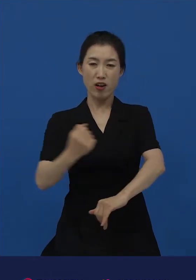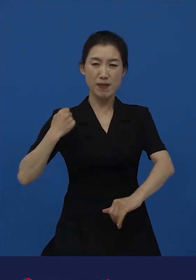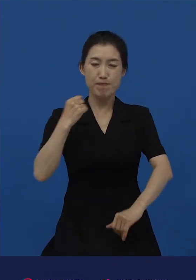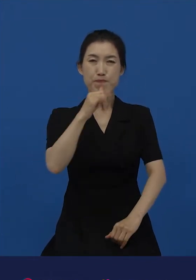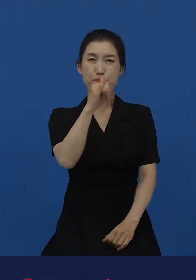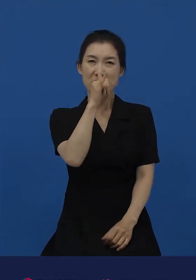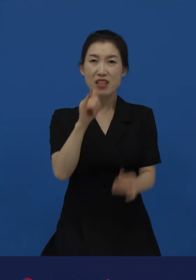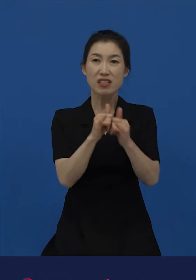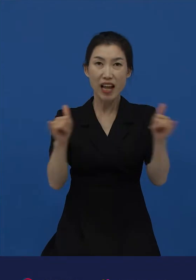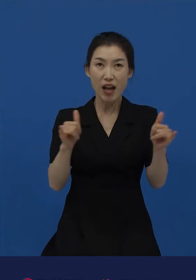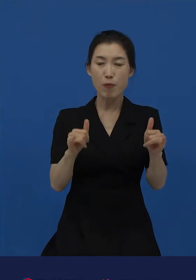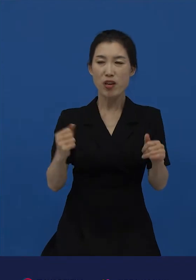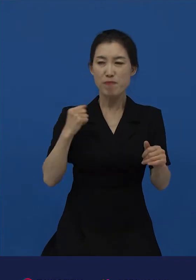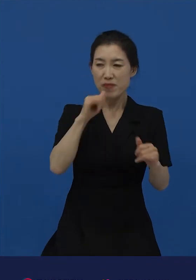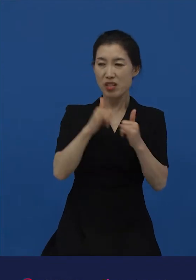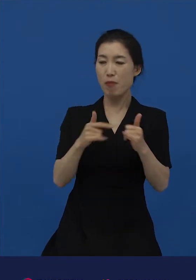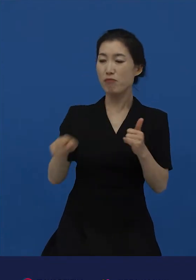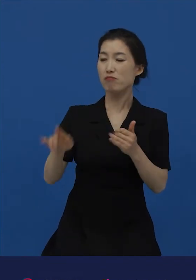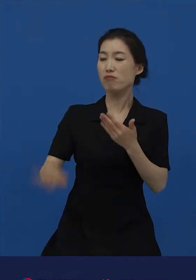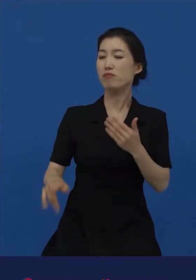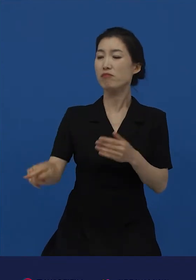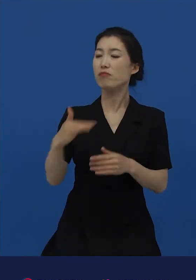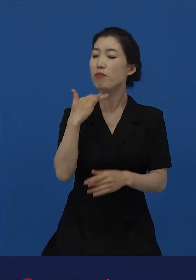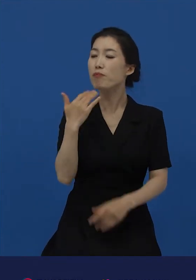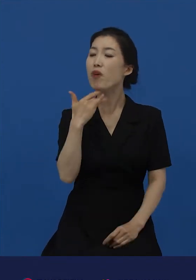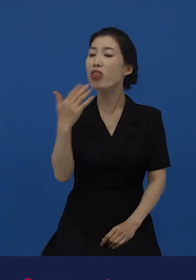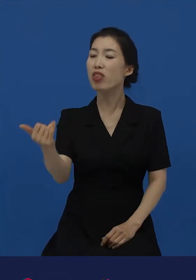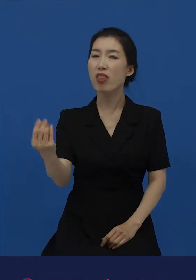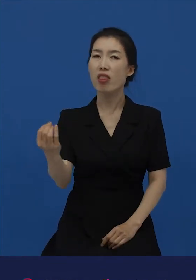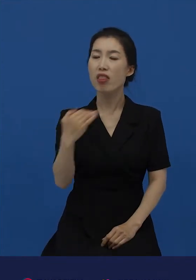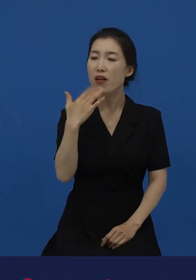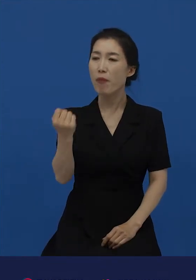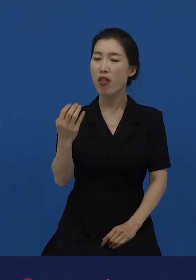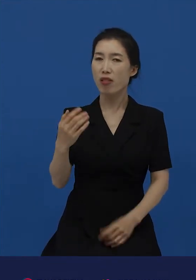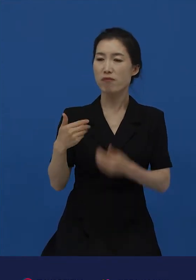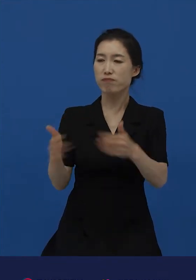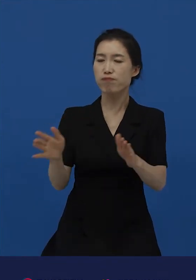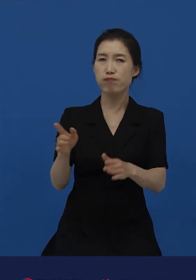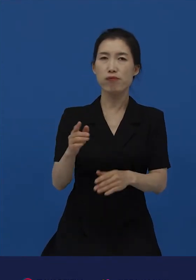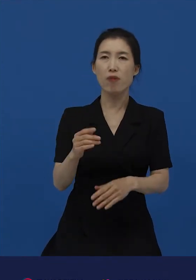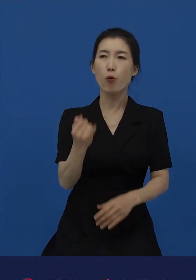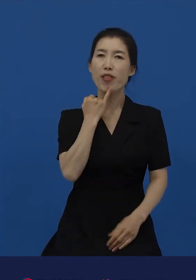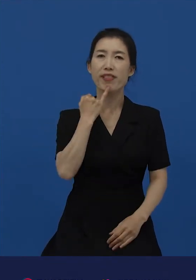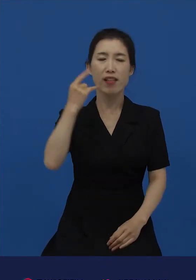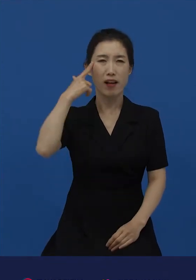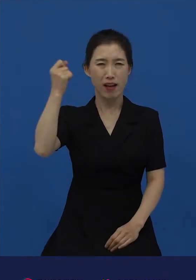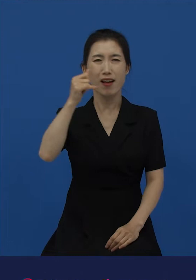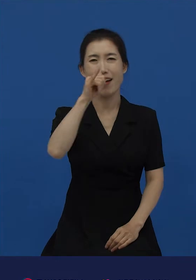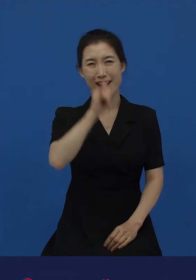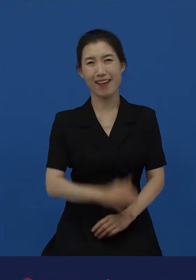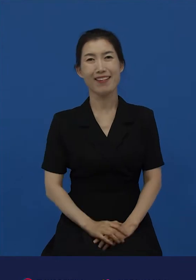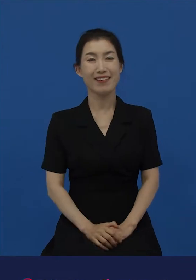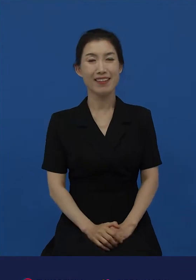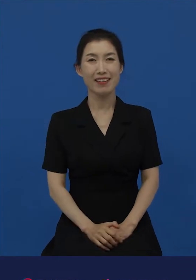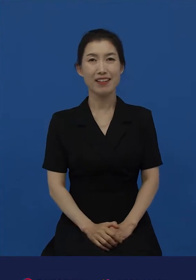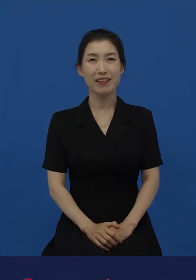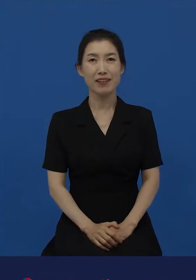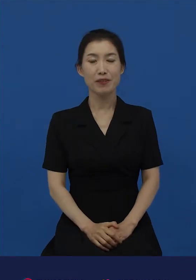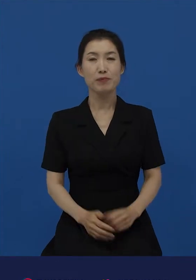기대서 당연히 상대의 나이를 물을 수 있다고 착각하기도 합니다. 그래서 우리는 누군가 나의